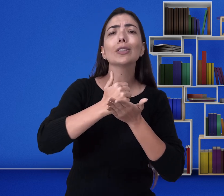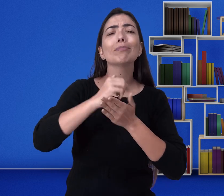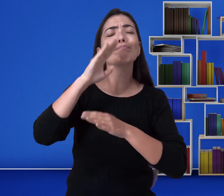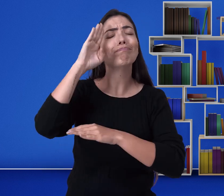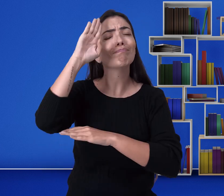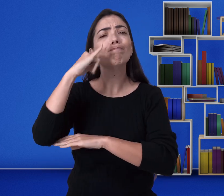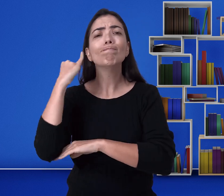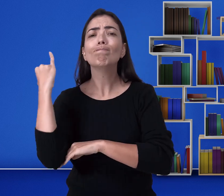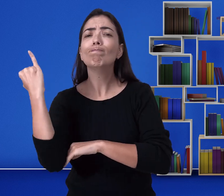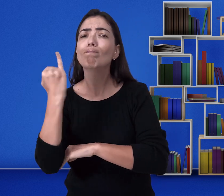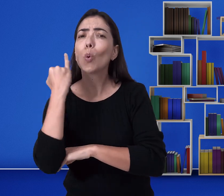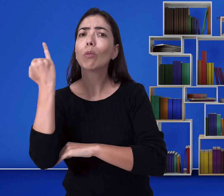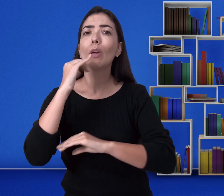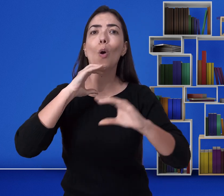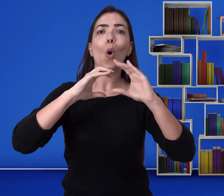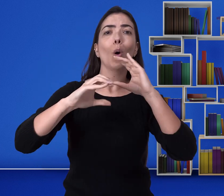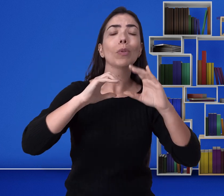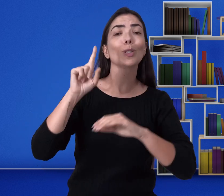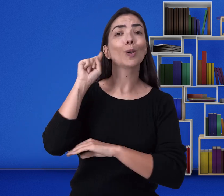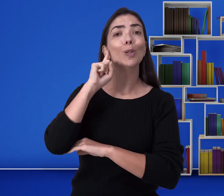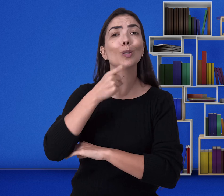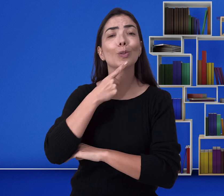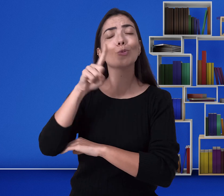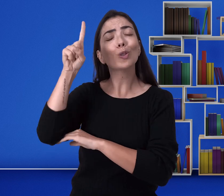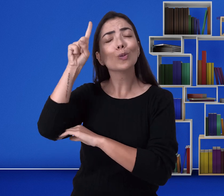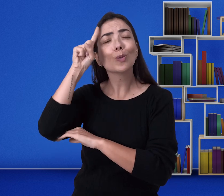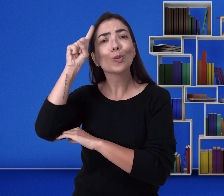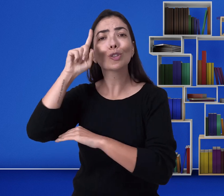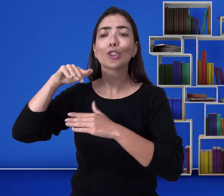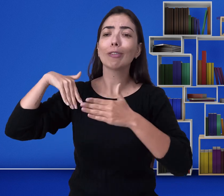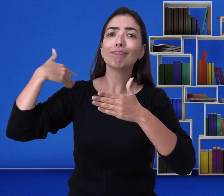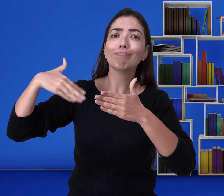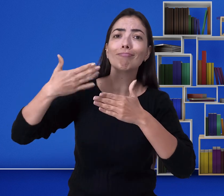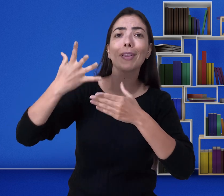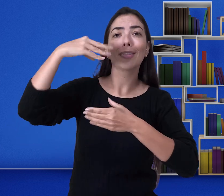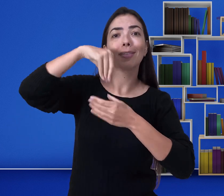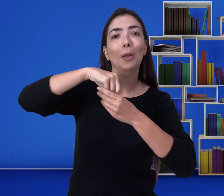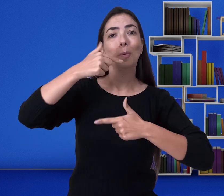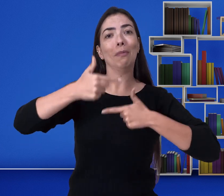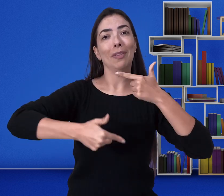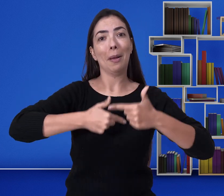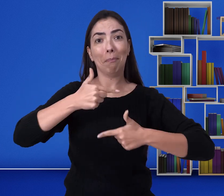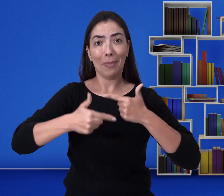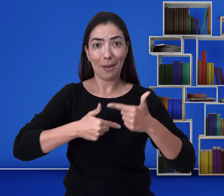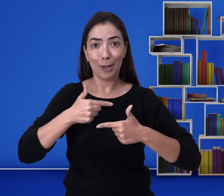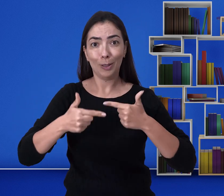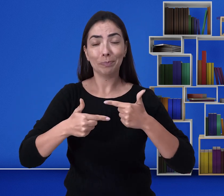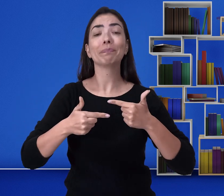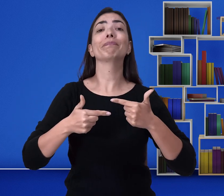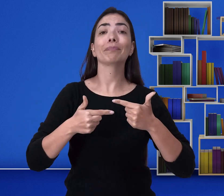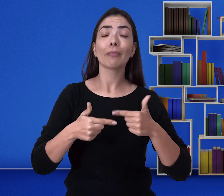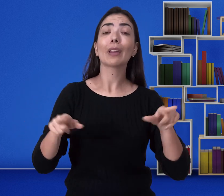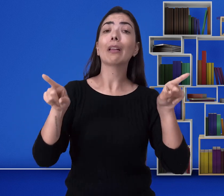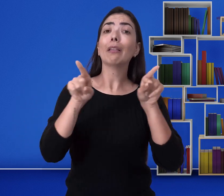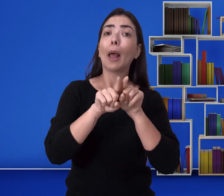ocorra plenamente, diariamente, no trabalho. Por exemplo, numa